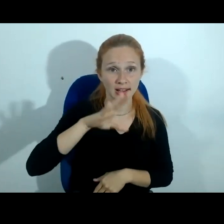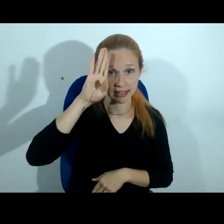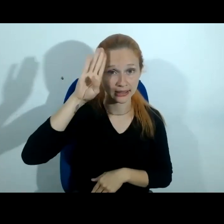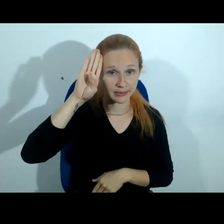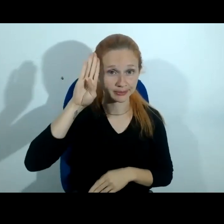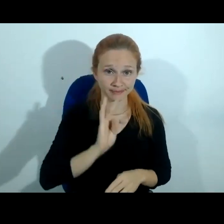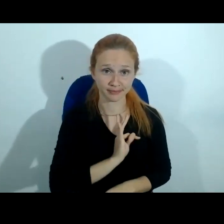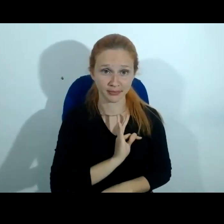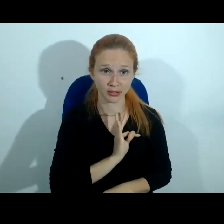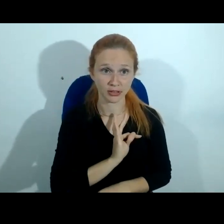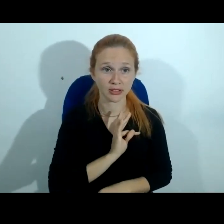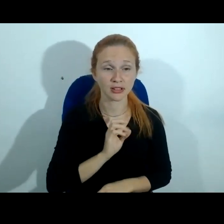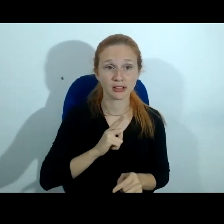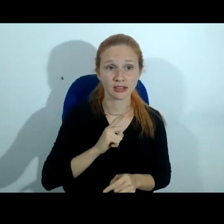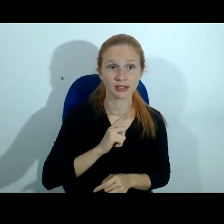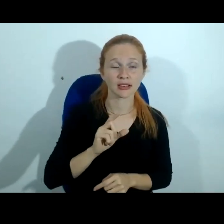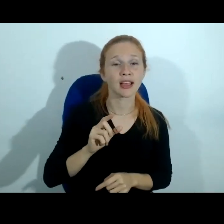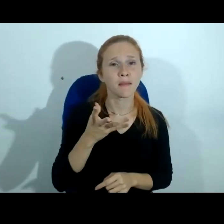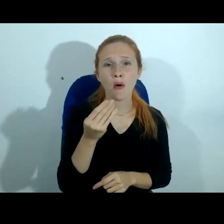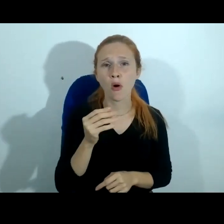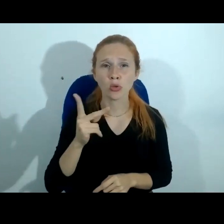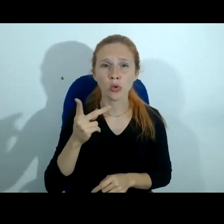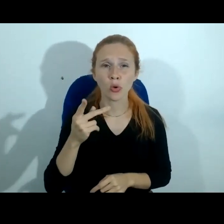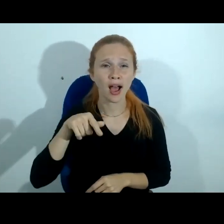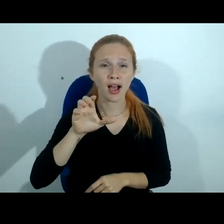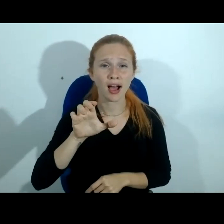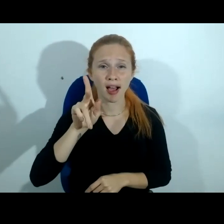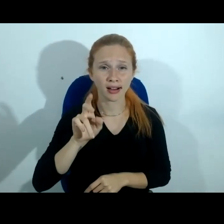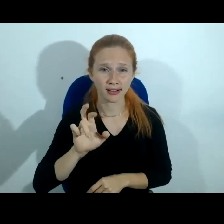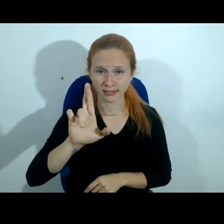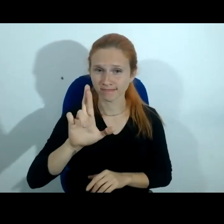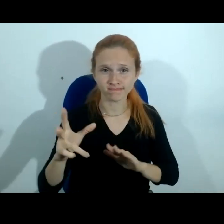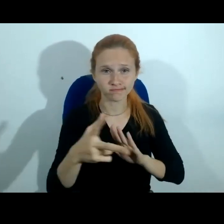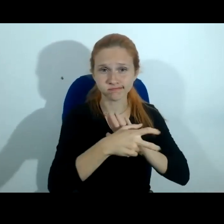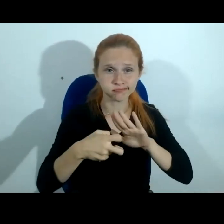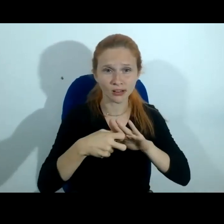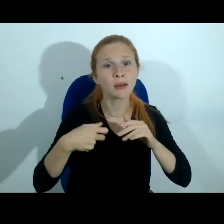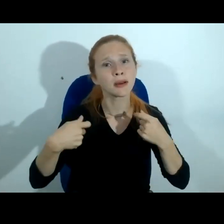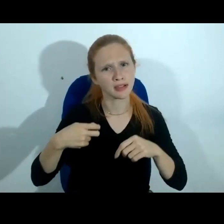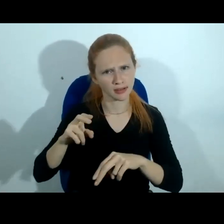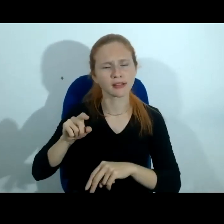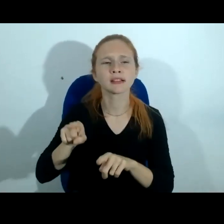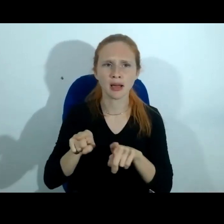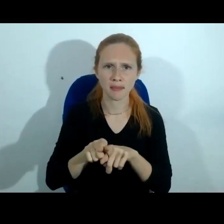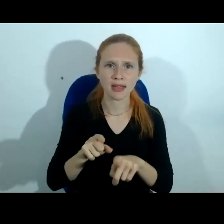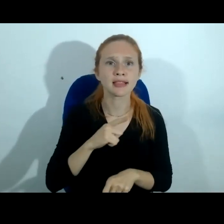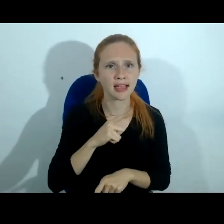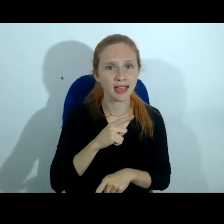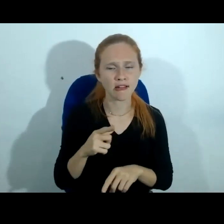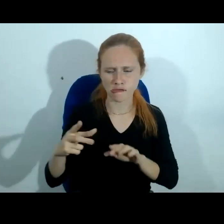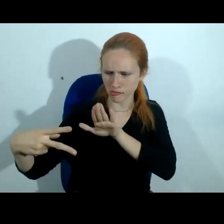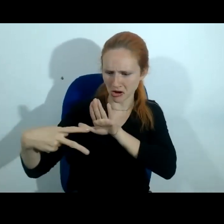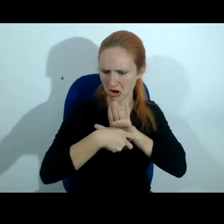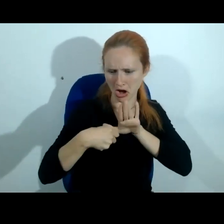white hat hacker nós temos hackers e a gente precisa combater com um mecanismo também de hackeamento